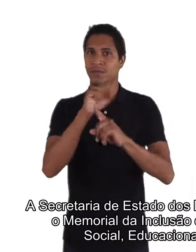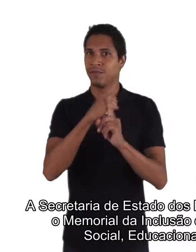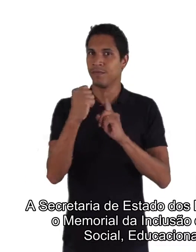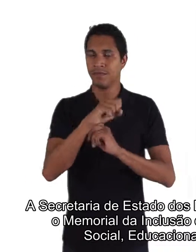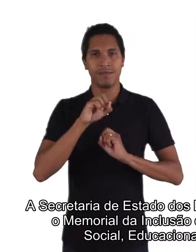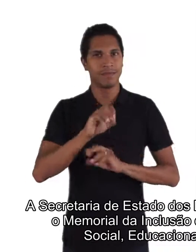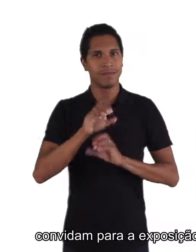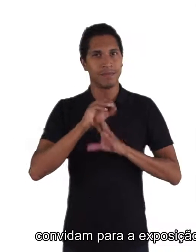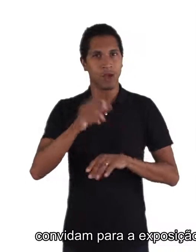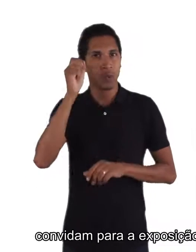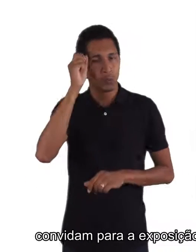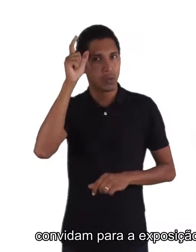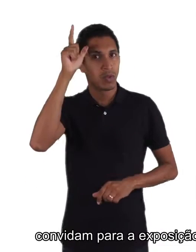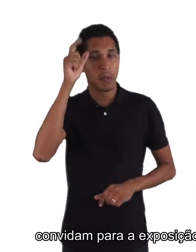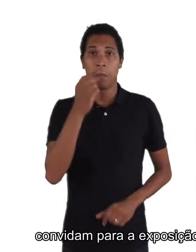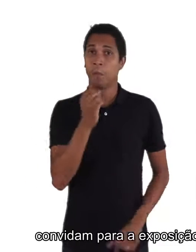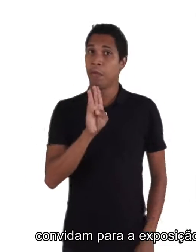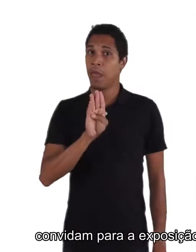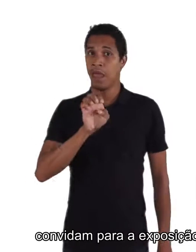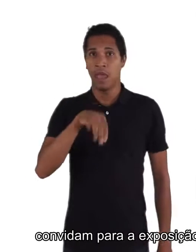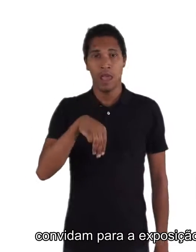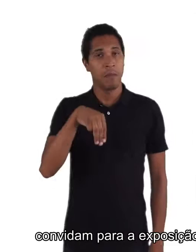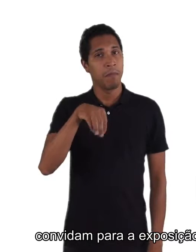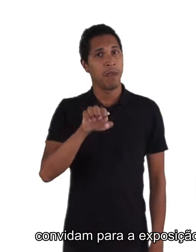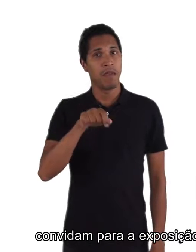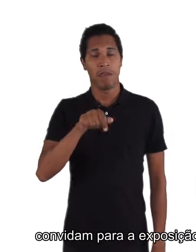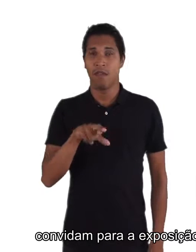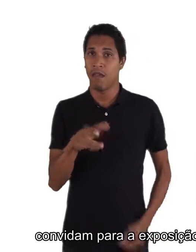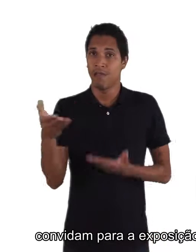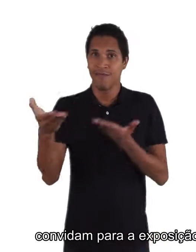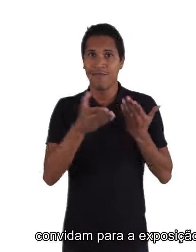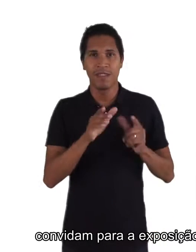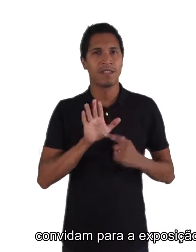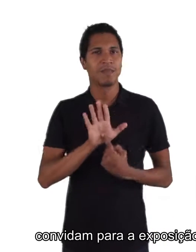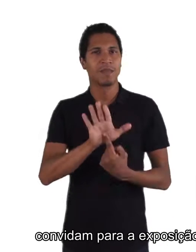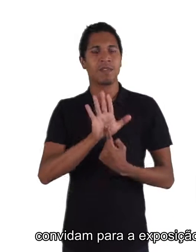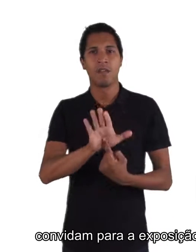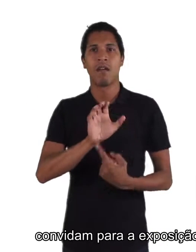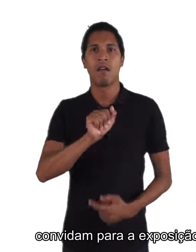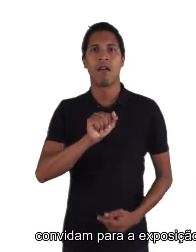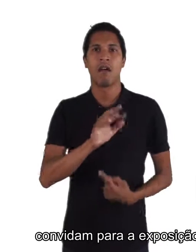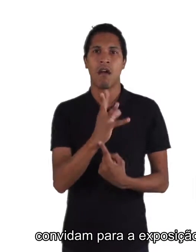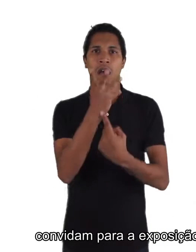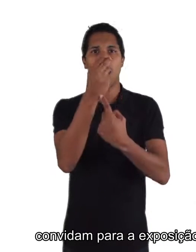e Cultural Bem-me-Quer convidam para a exposição Arte Eficiente, Tarsila do Amaral.